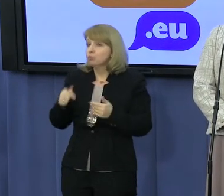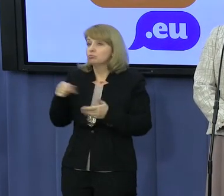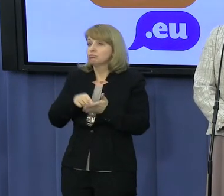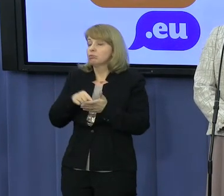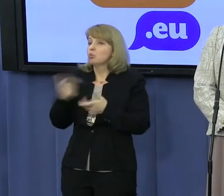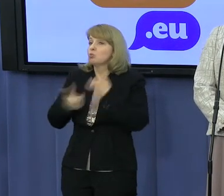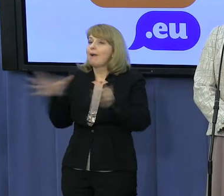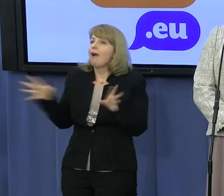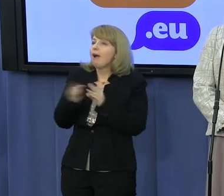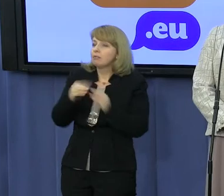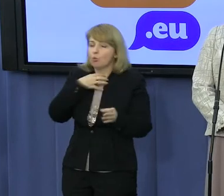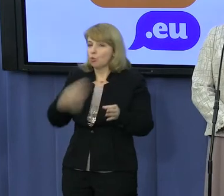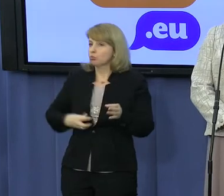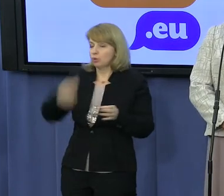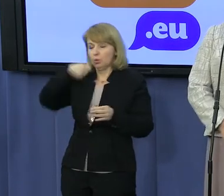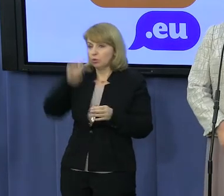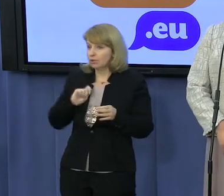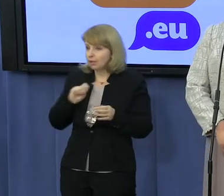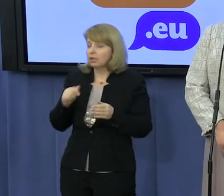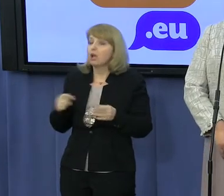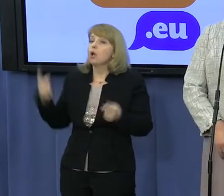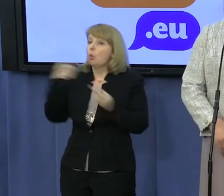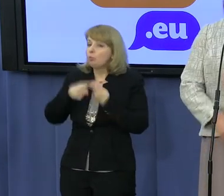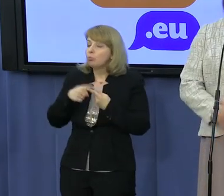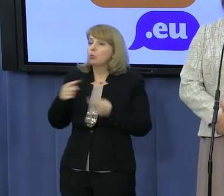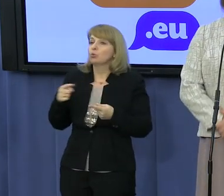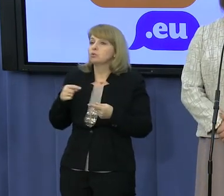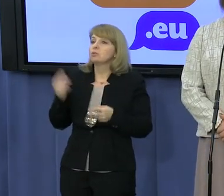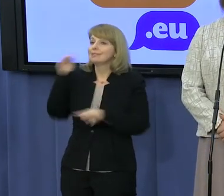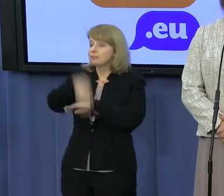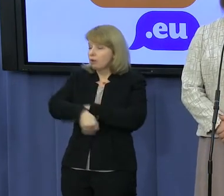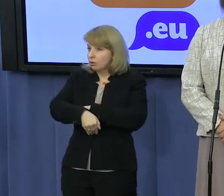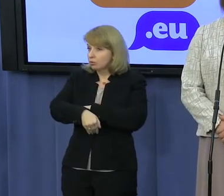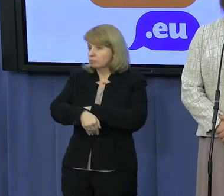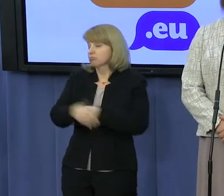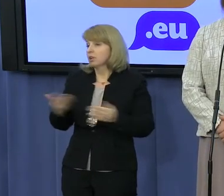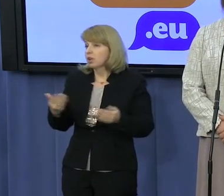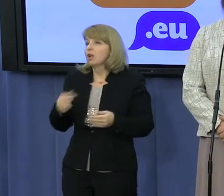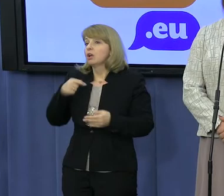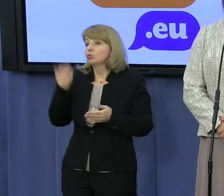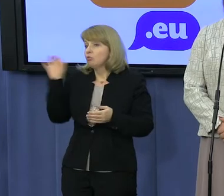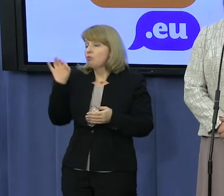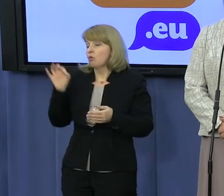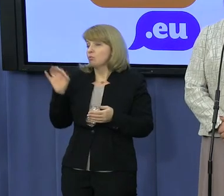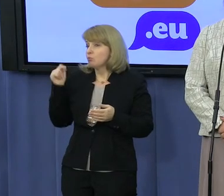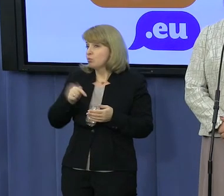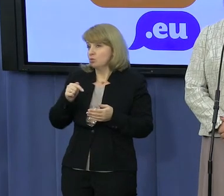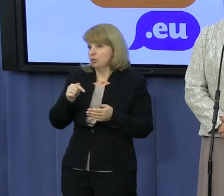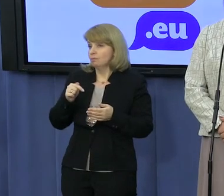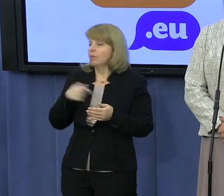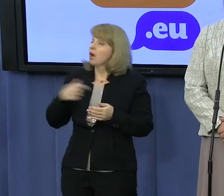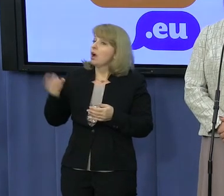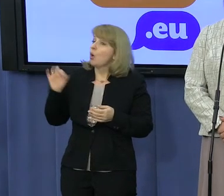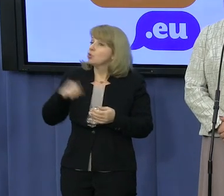tym przypadku ukraińskiej, z Zachodem, na co potrzeba kilku lat, żeby ona się przestawiła. Ja bym bardziej oczekiwał dzisiaj pewnego rodzaju nowego